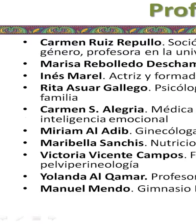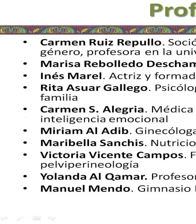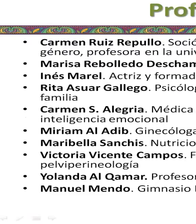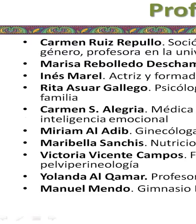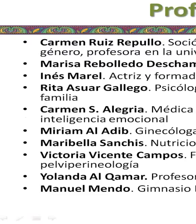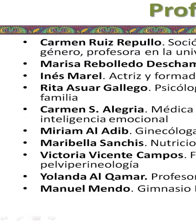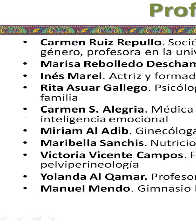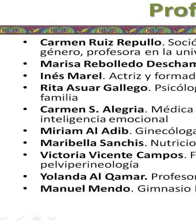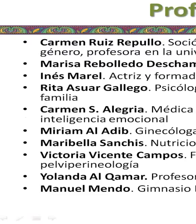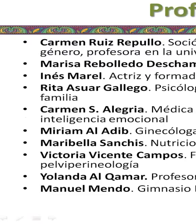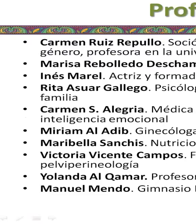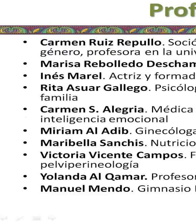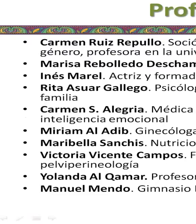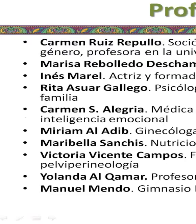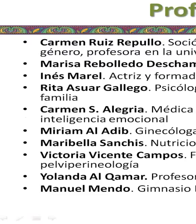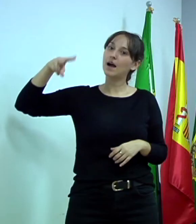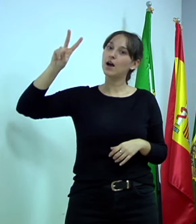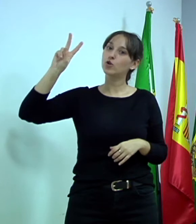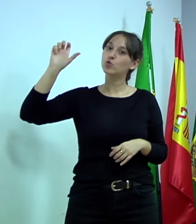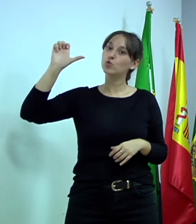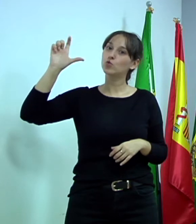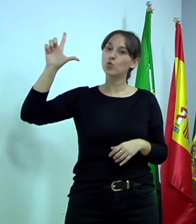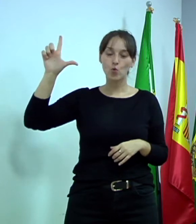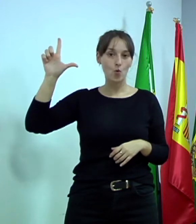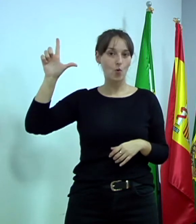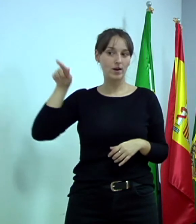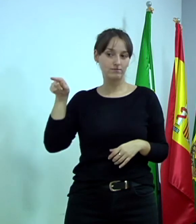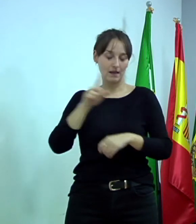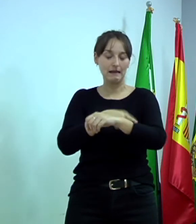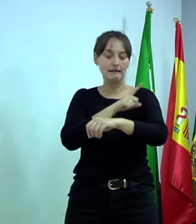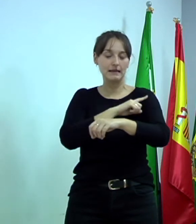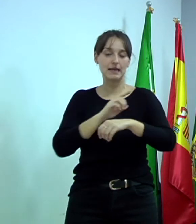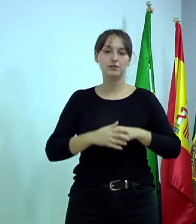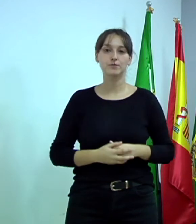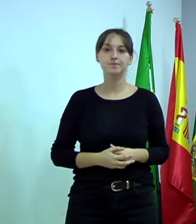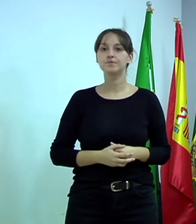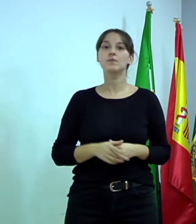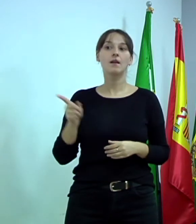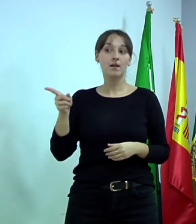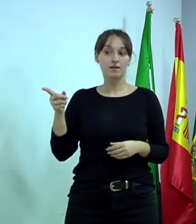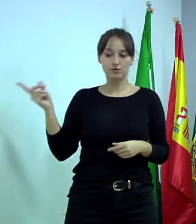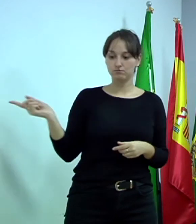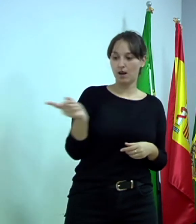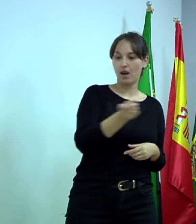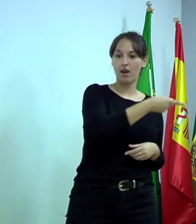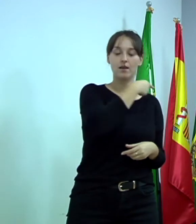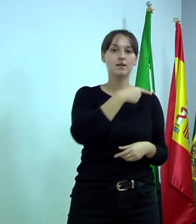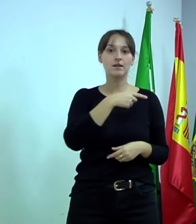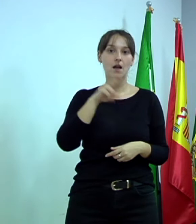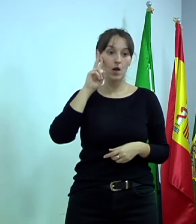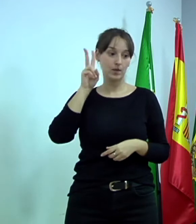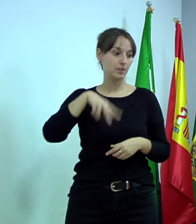Lolo de Gimnasio Los Sánchez. Y, bueno, pues, estos son nuestros expertos. Espero que